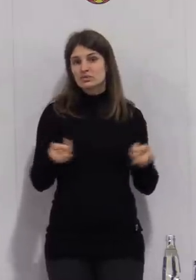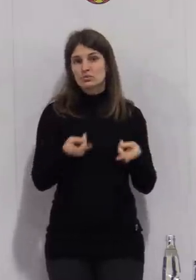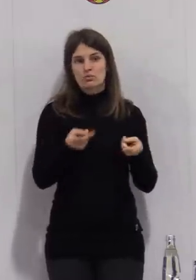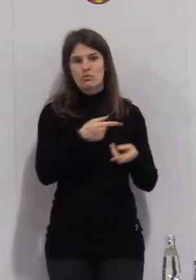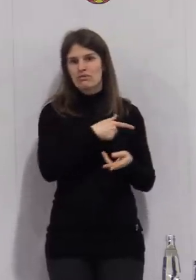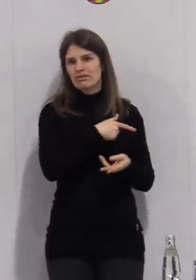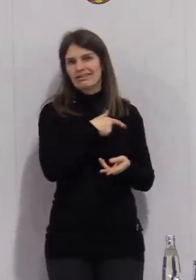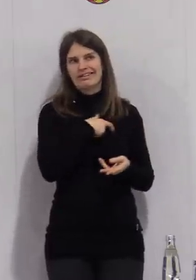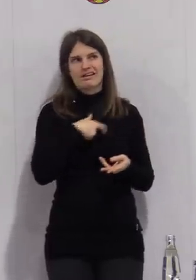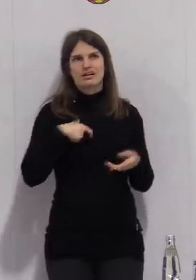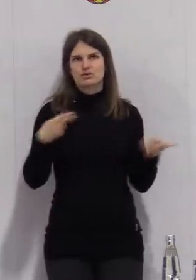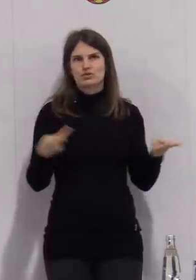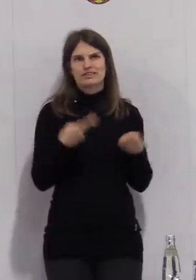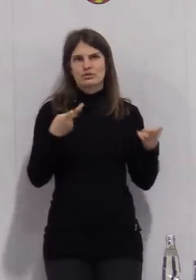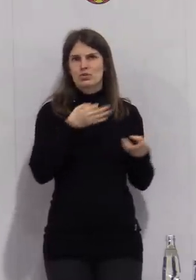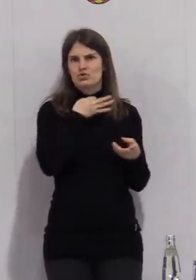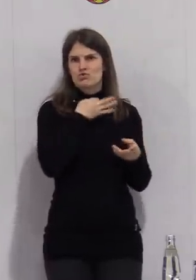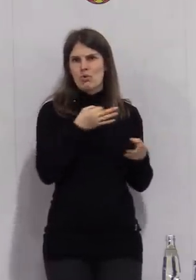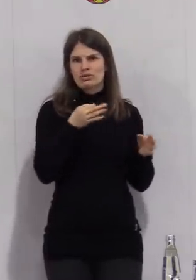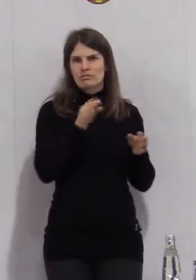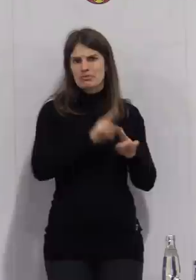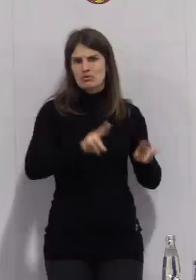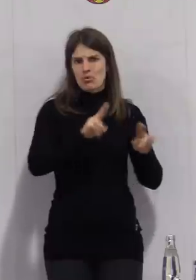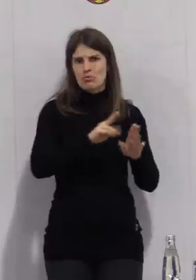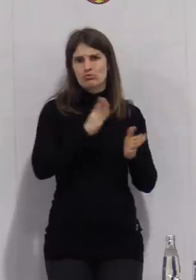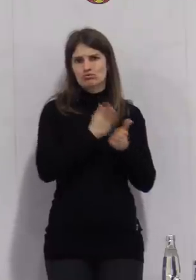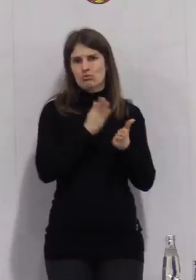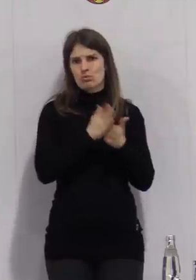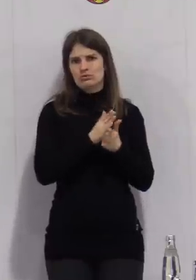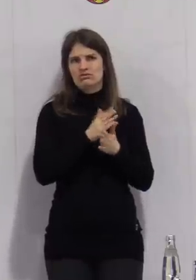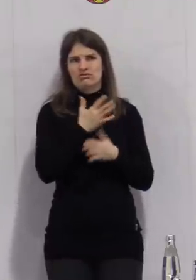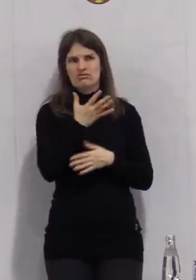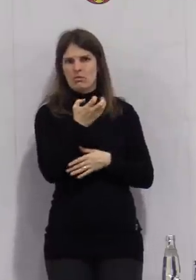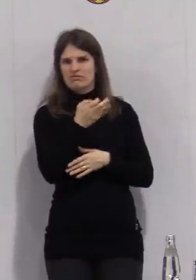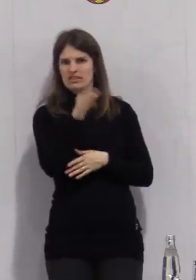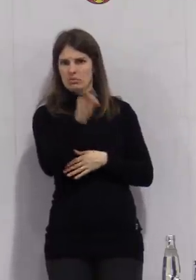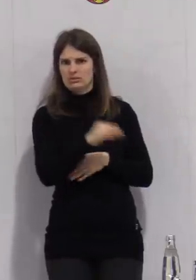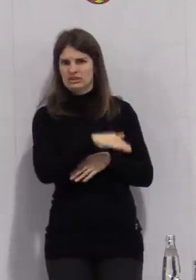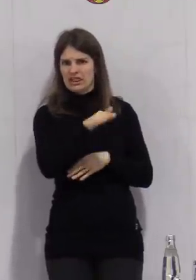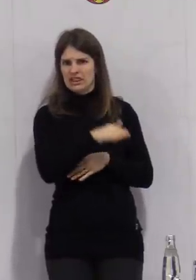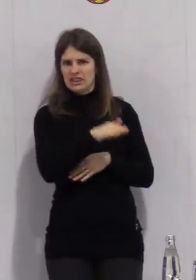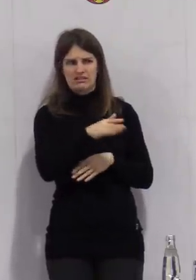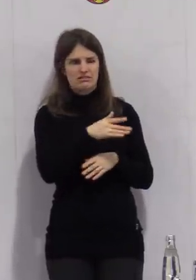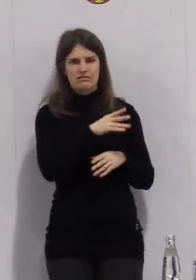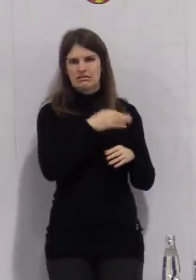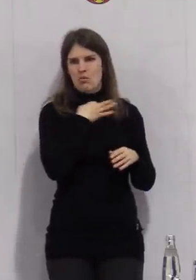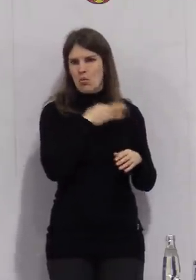Notbetreuung ist. Ich glaube, das waren um die 50% oder sogar noch etwas höher.